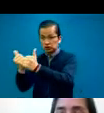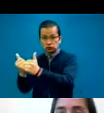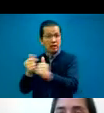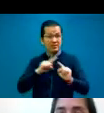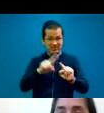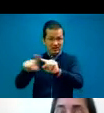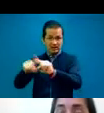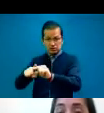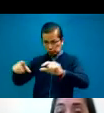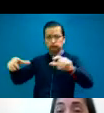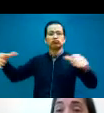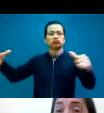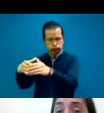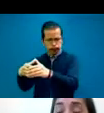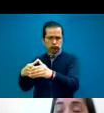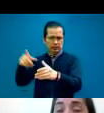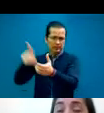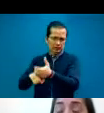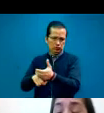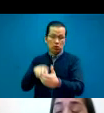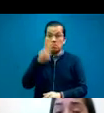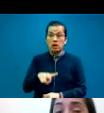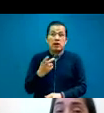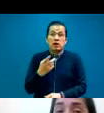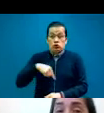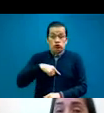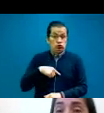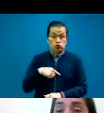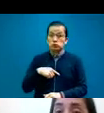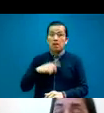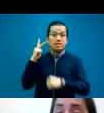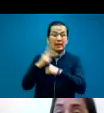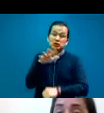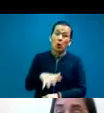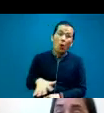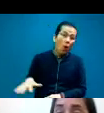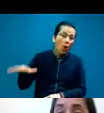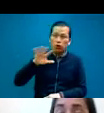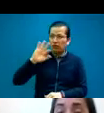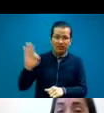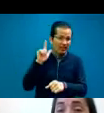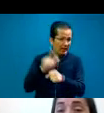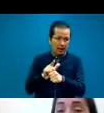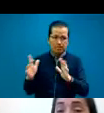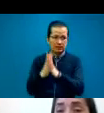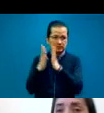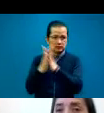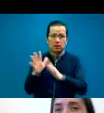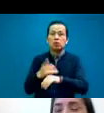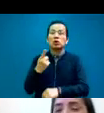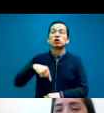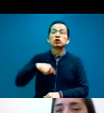Realmente fue una participación federal porque además se pudo transmitir en vivo y en directo a través de YouTube.